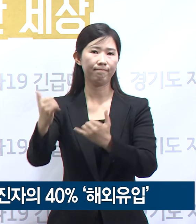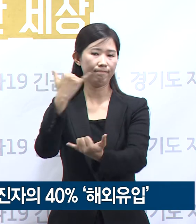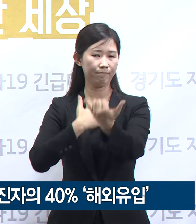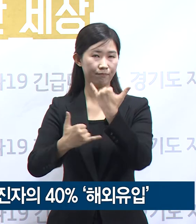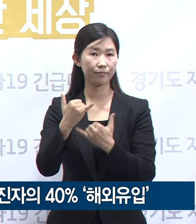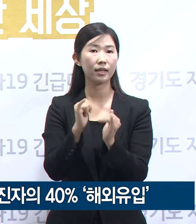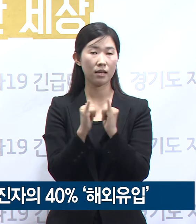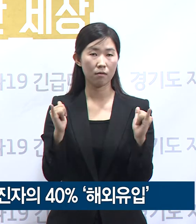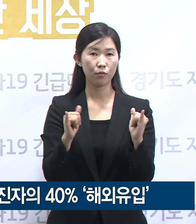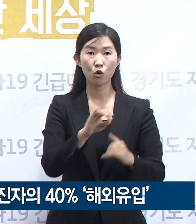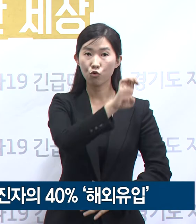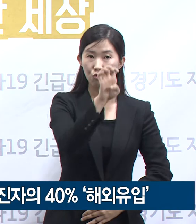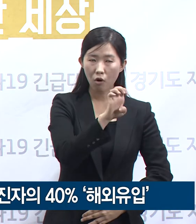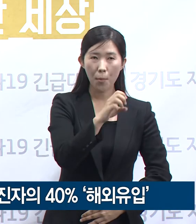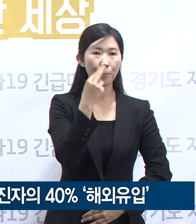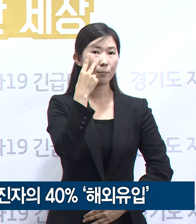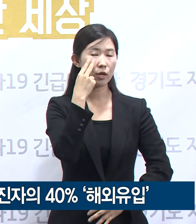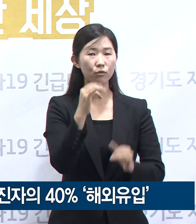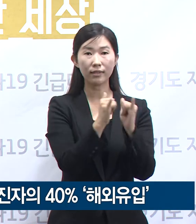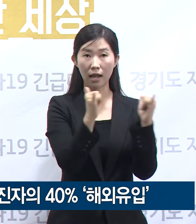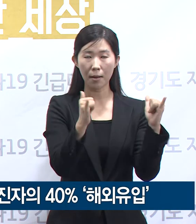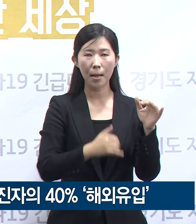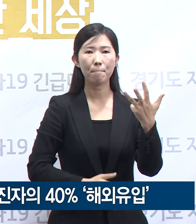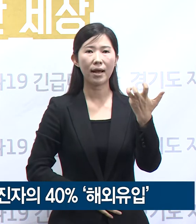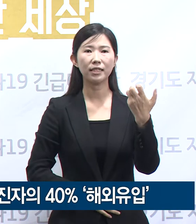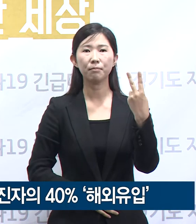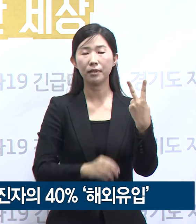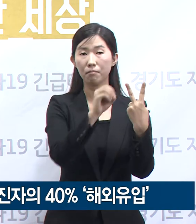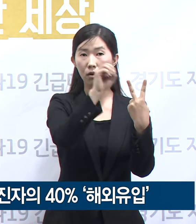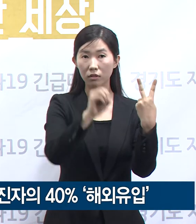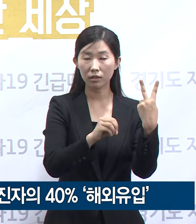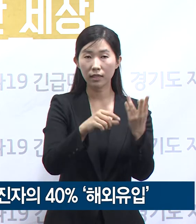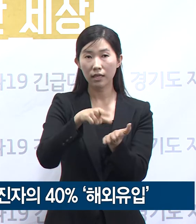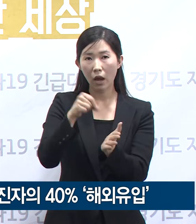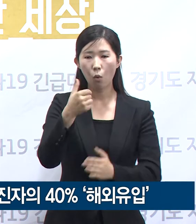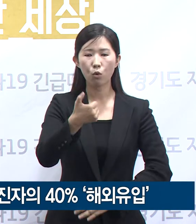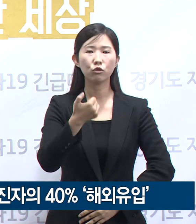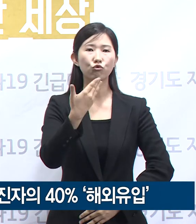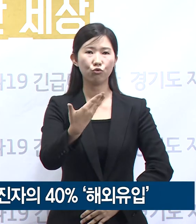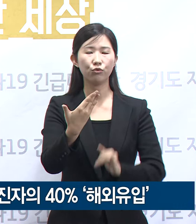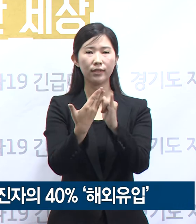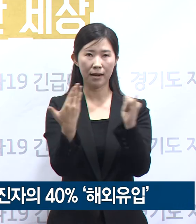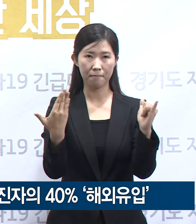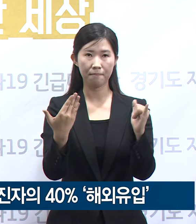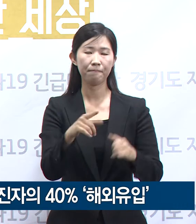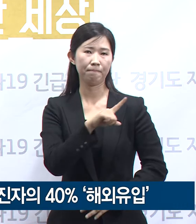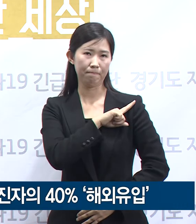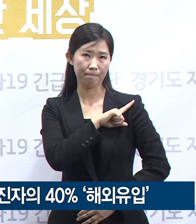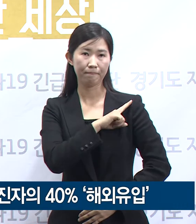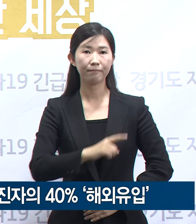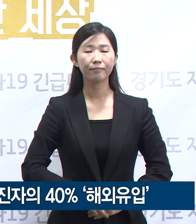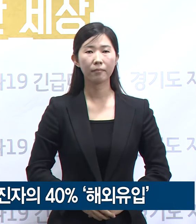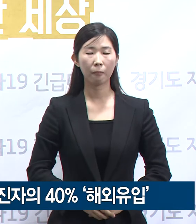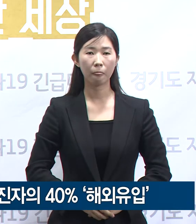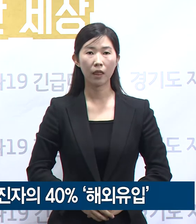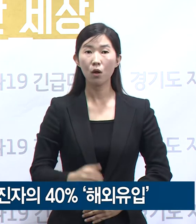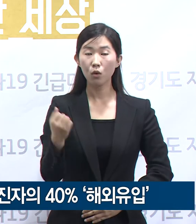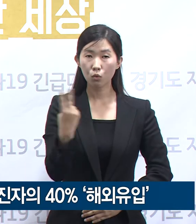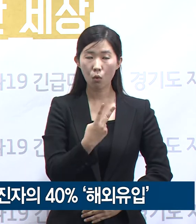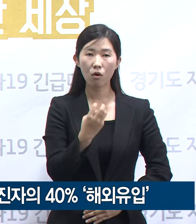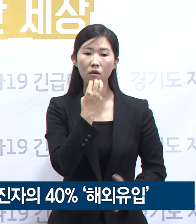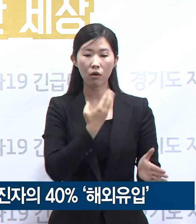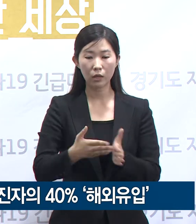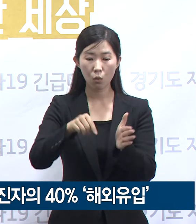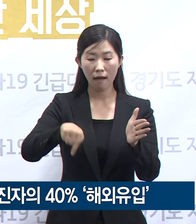이 중 유럽과 미국발 확진자가 82%인 59명으로 가장 비율이 높습니다. 같은 기간 도내